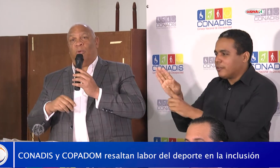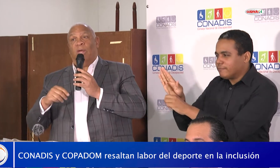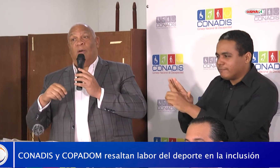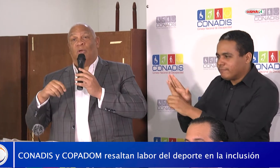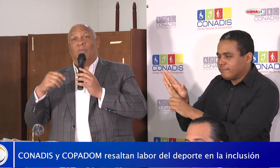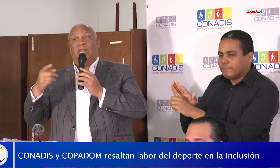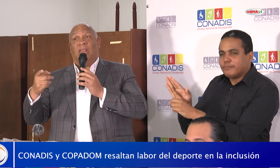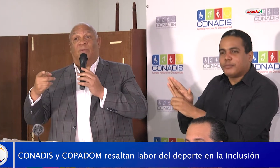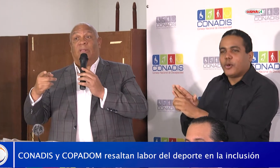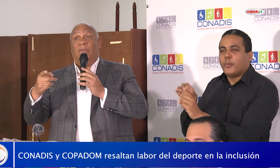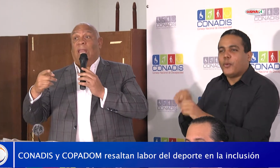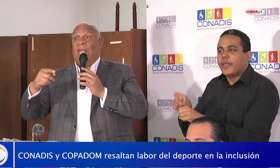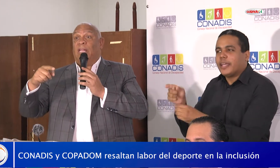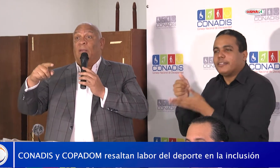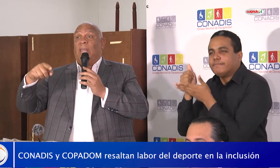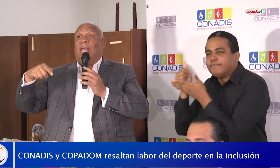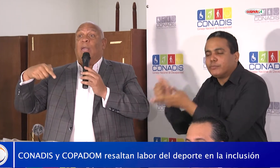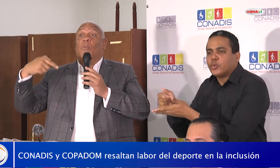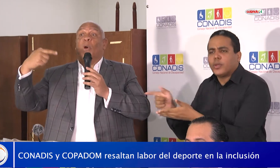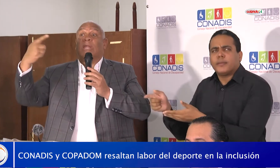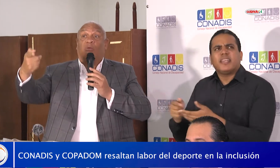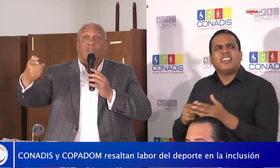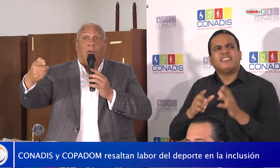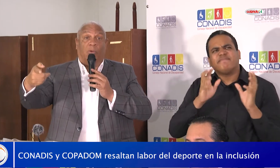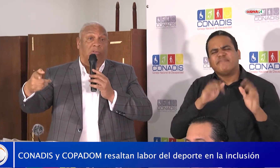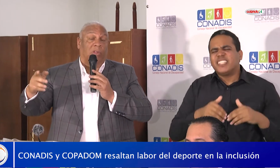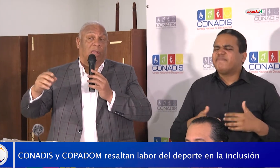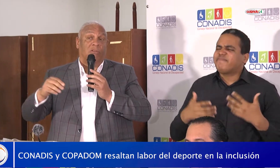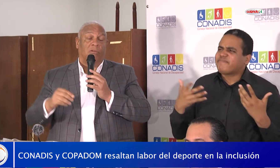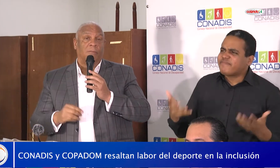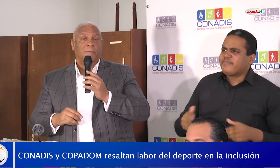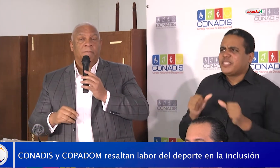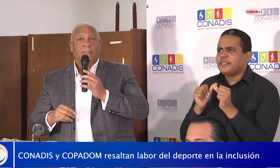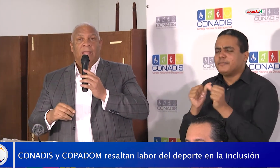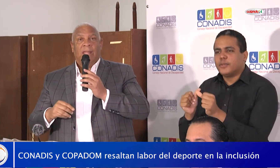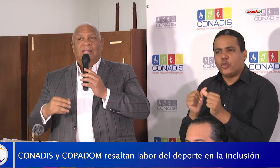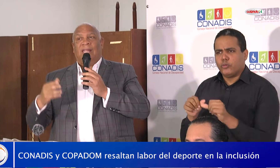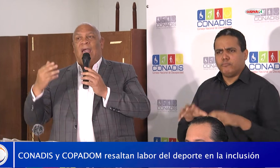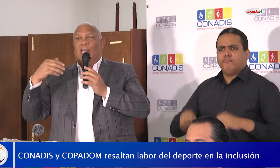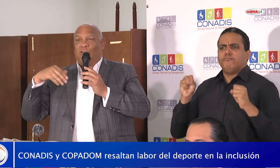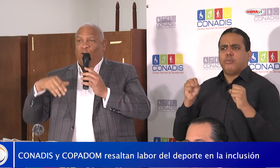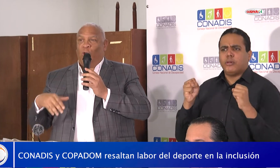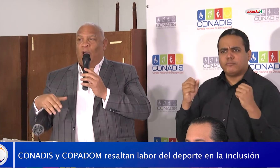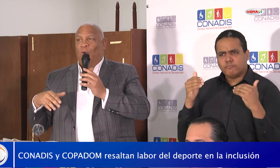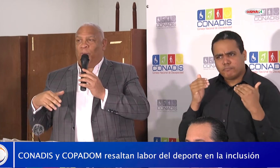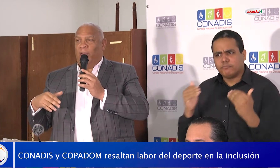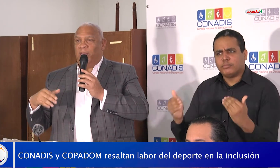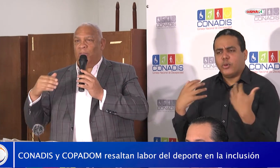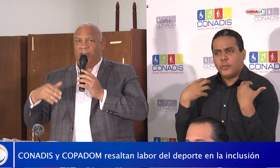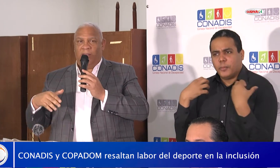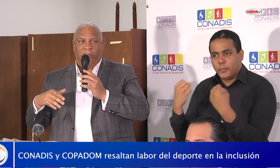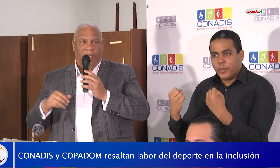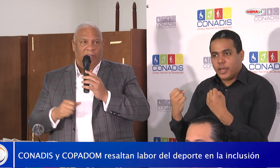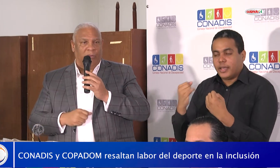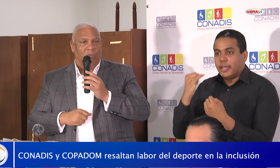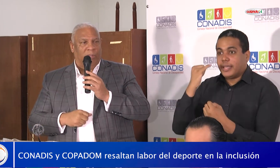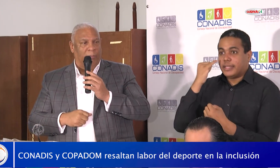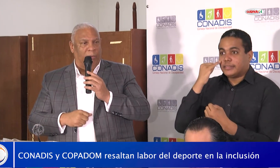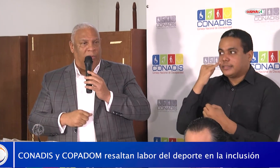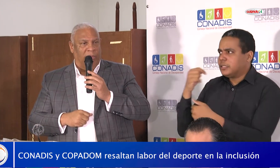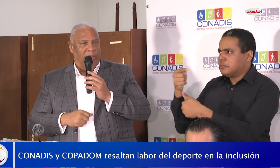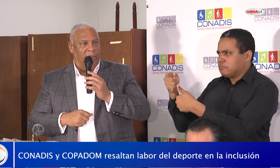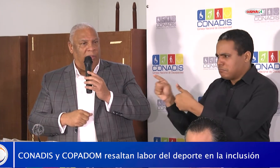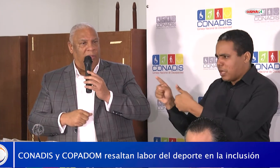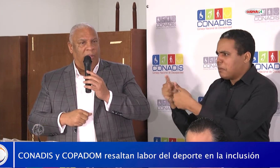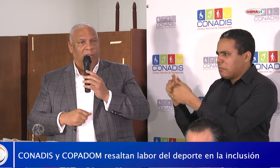nosotros empoderamos de manera efectiva a la gente para que pueda luchar por su derecho. Si a eso tú le acompañas una actividad como